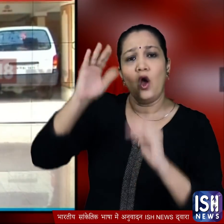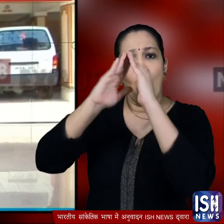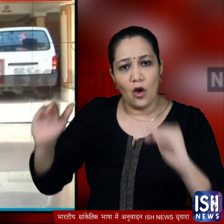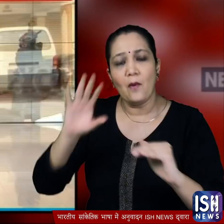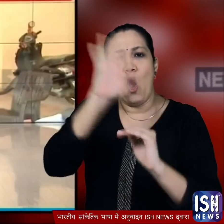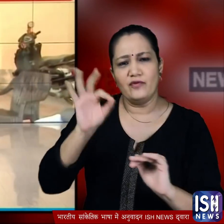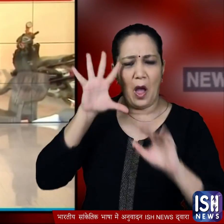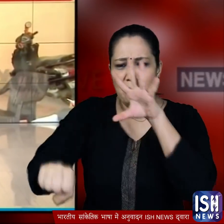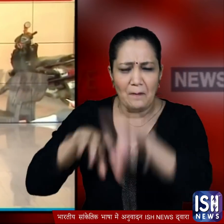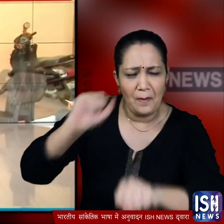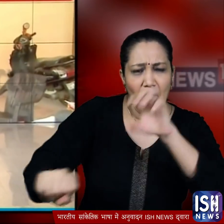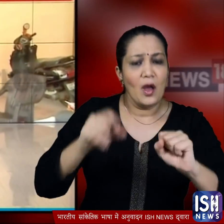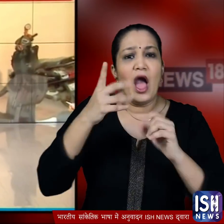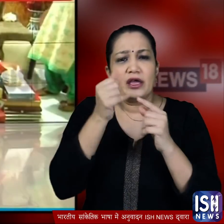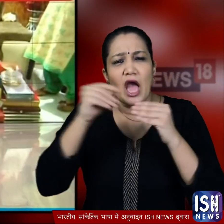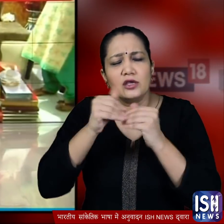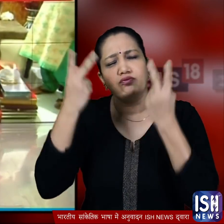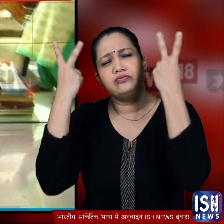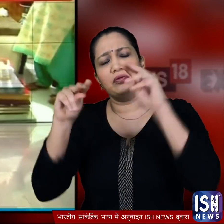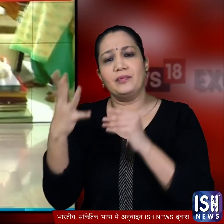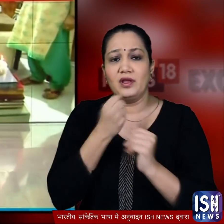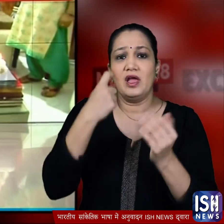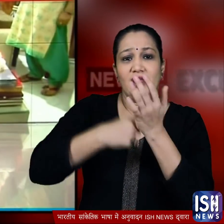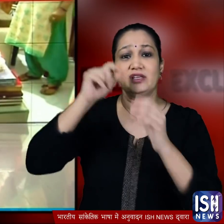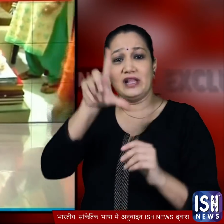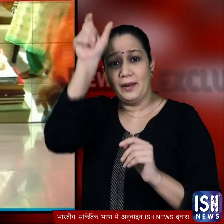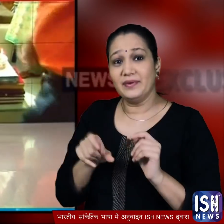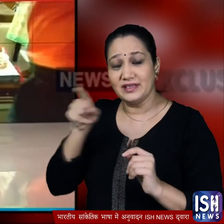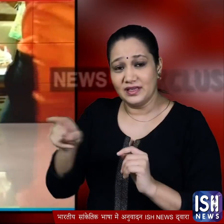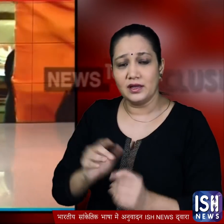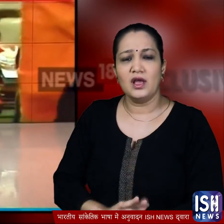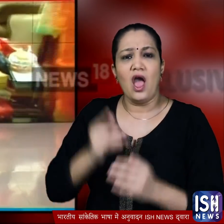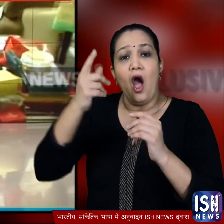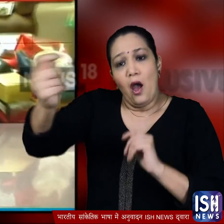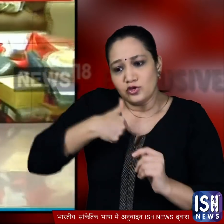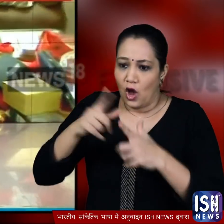चापा मारा और लाखों रुपए कैश बरामत किये डीटियो रजनीश लाल के पास आए से अधिक संपत्ति होने क